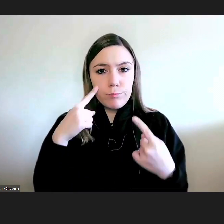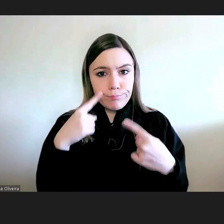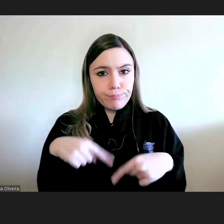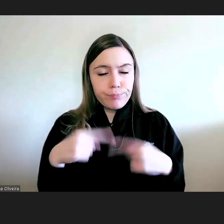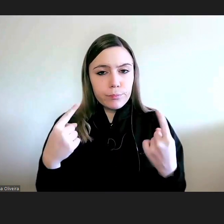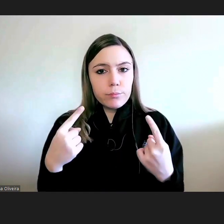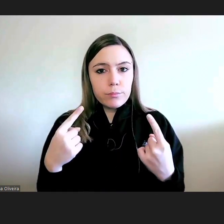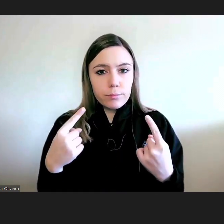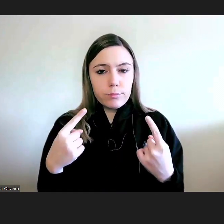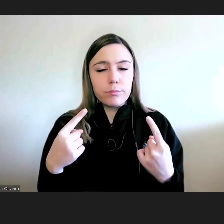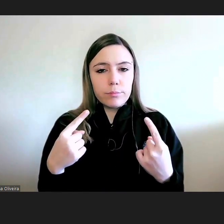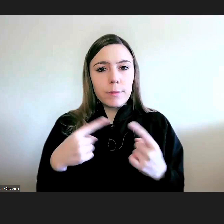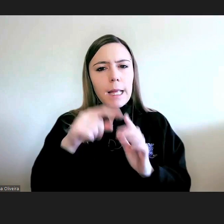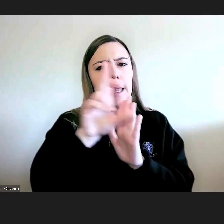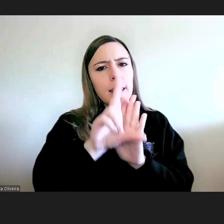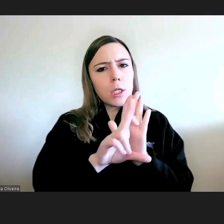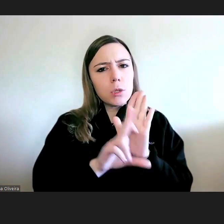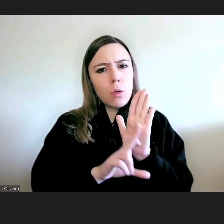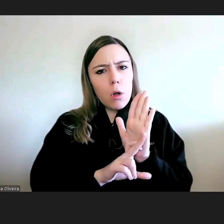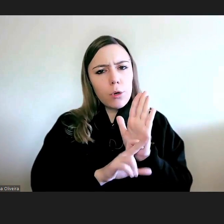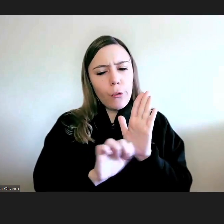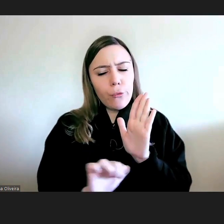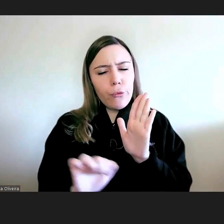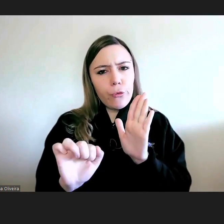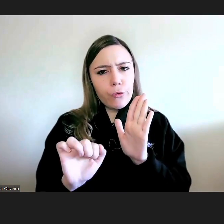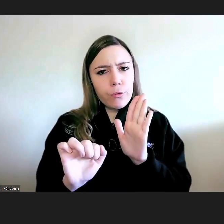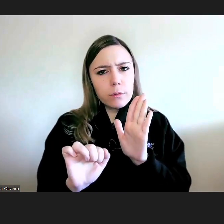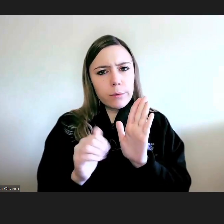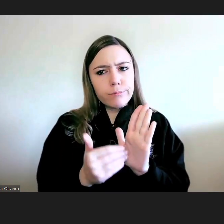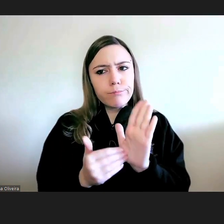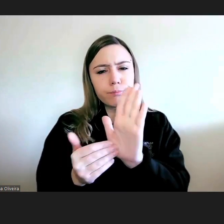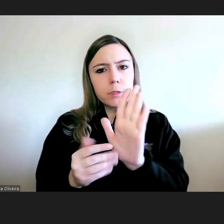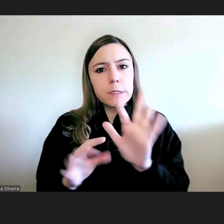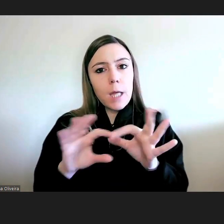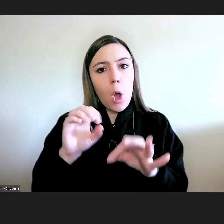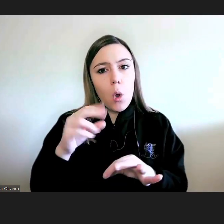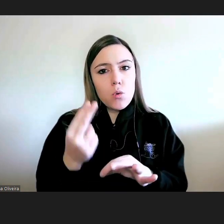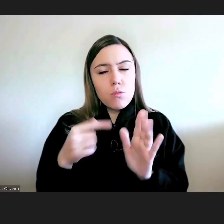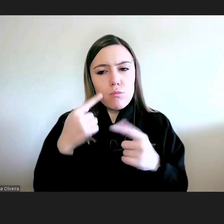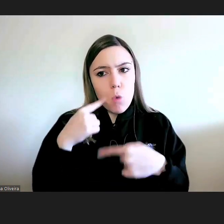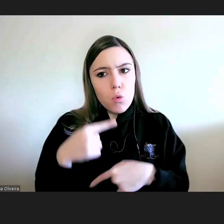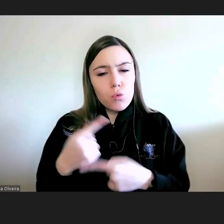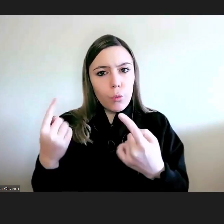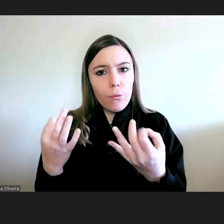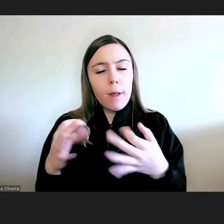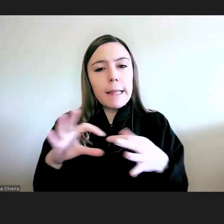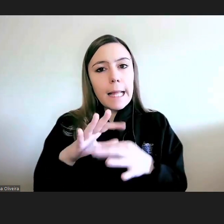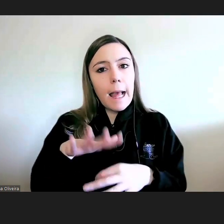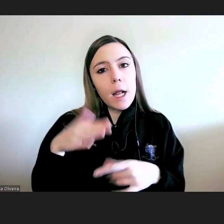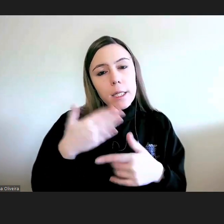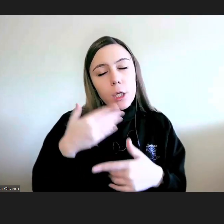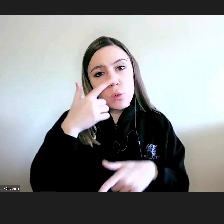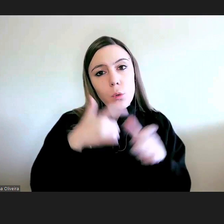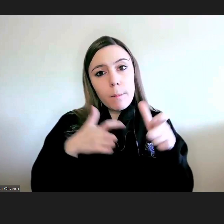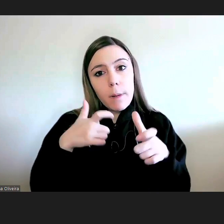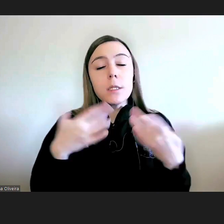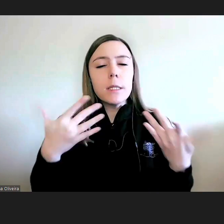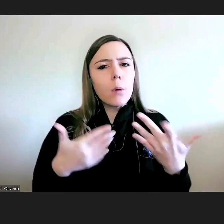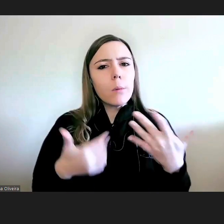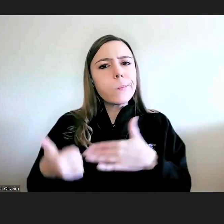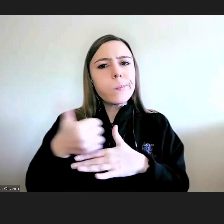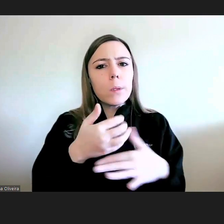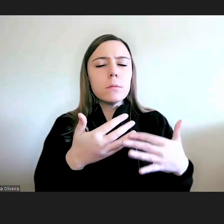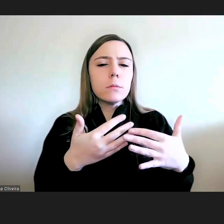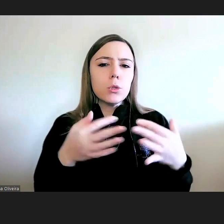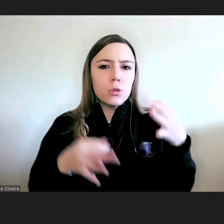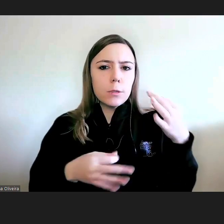os seus relatórios à ONU em matéria de direitos humanos, é o provedor de justiça que é chamado, não é,